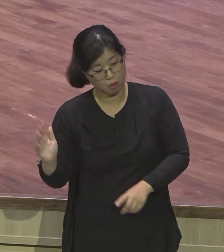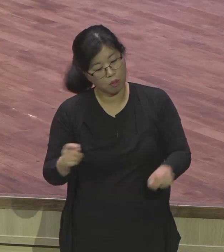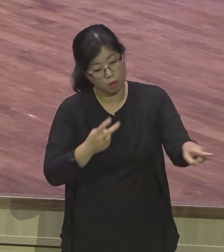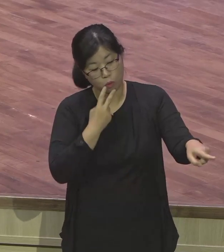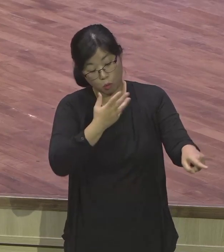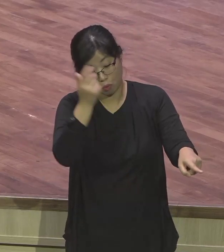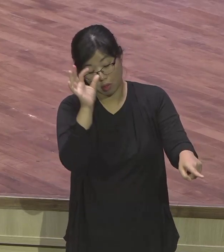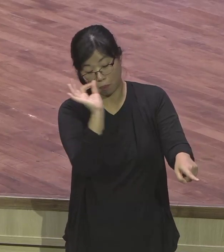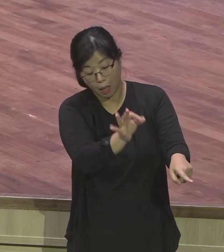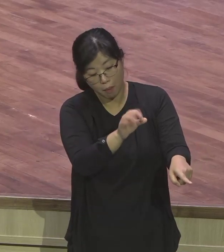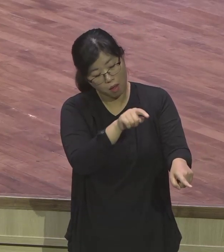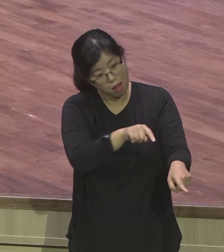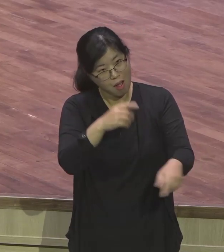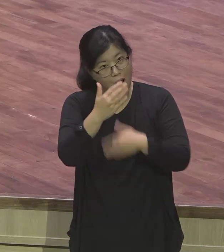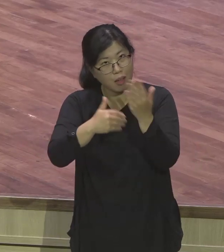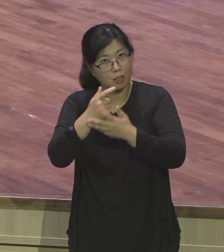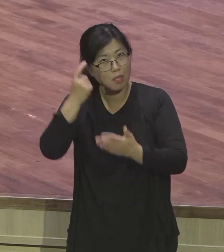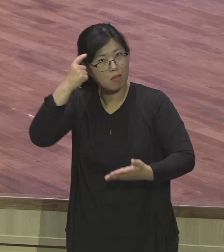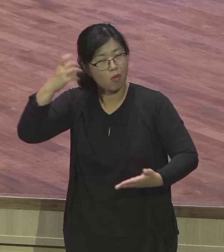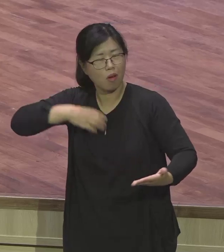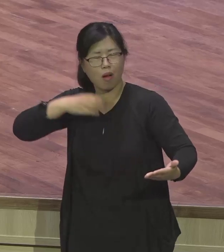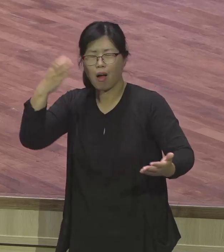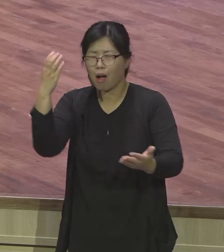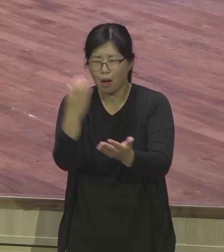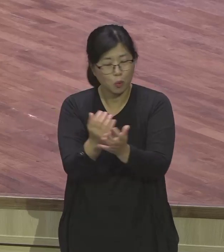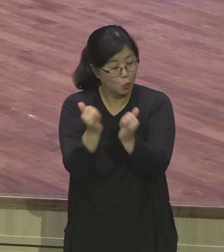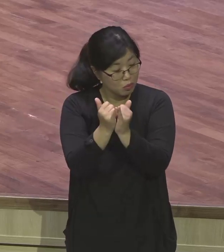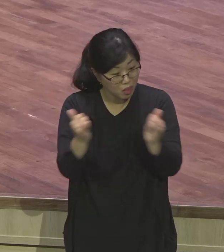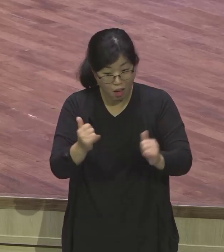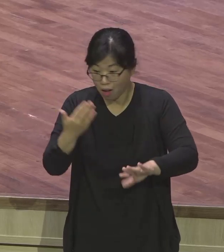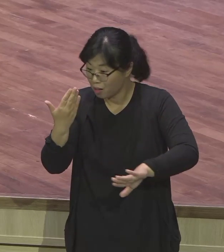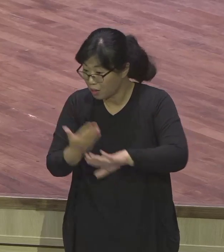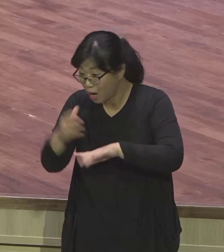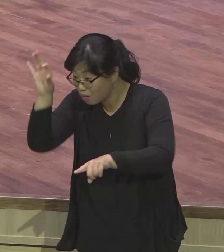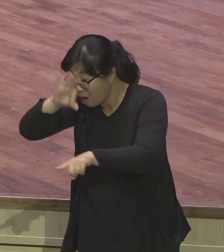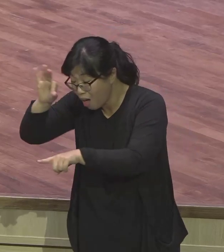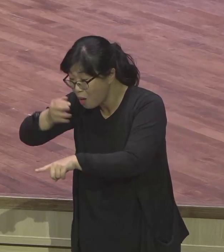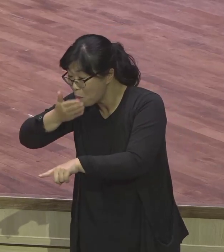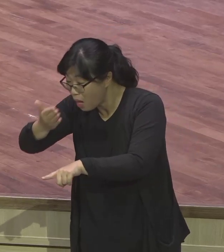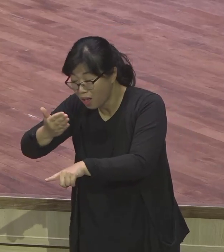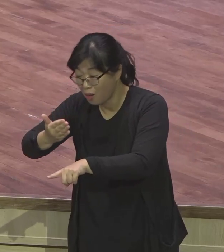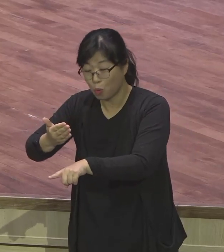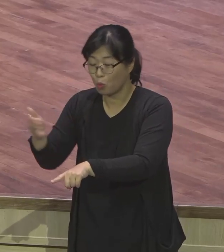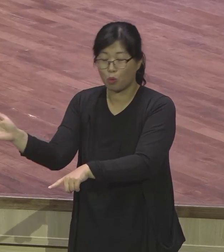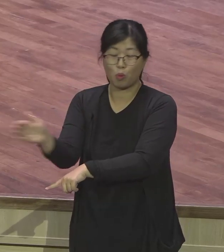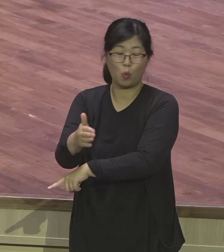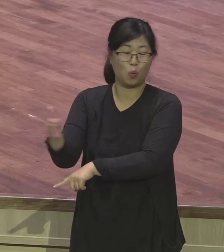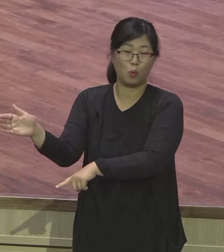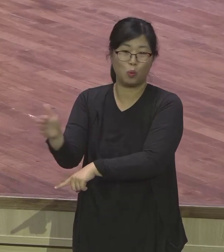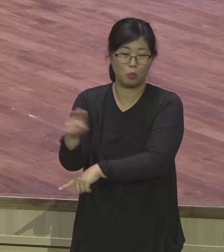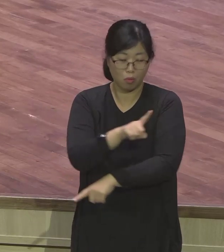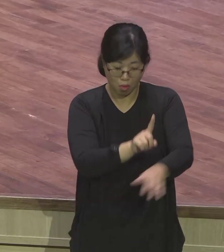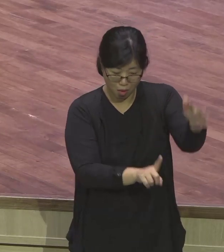하나님의 영에 감동된 사람을 요즘 말하면 쉽게 설명해요. 성령 충만한 사람이에요.